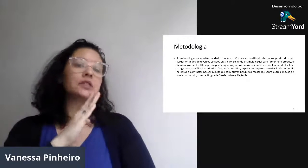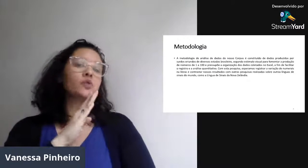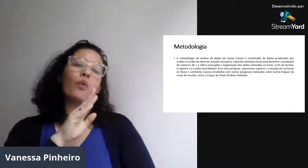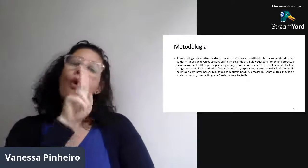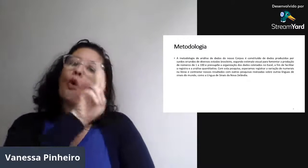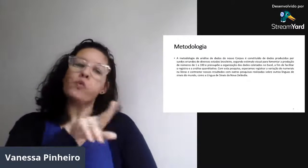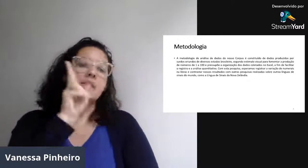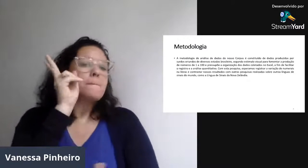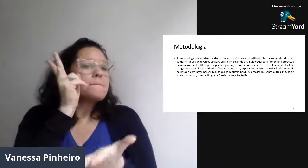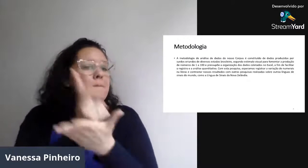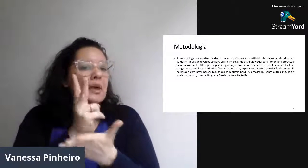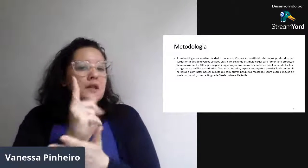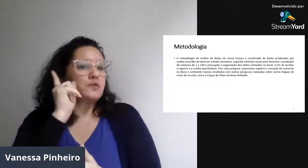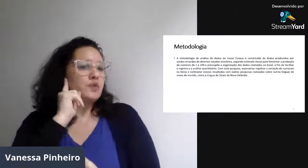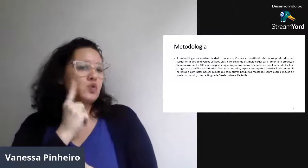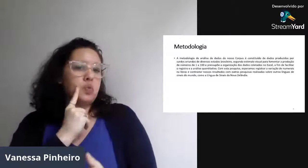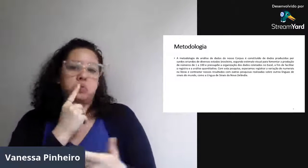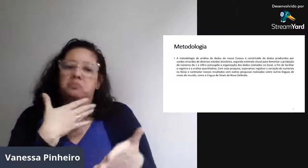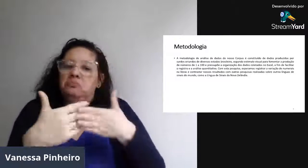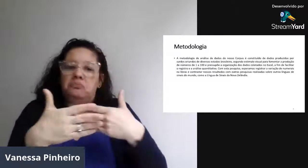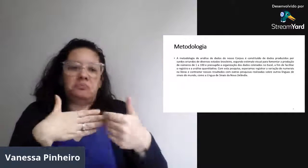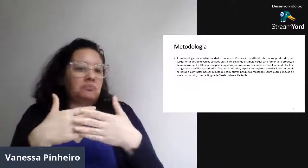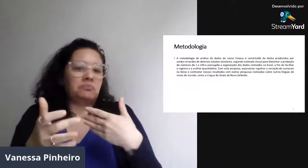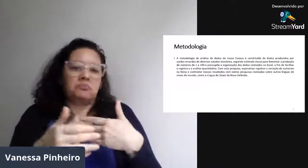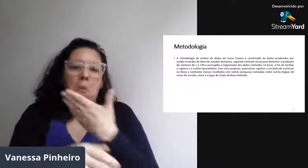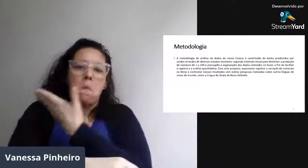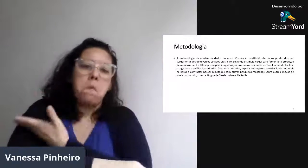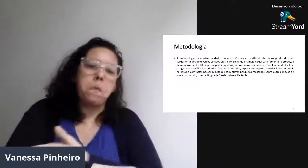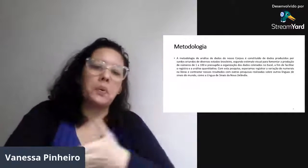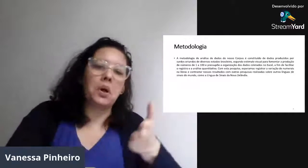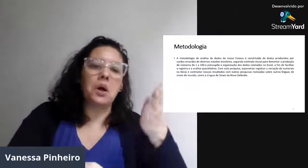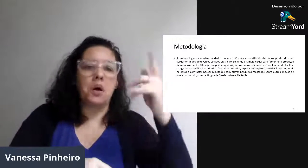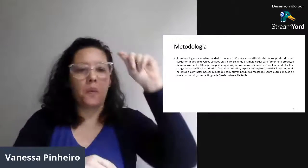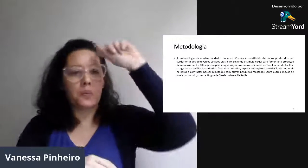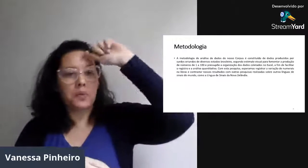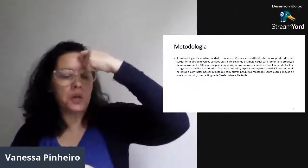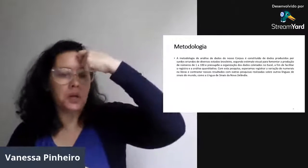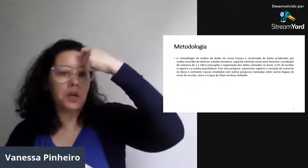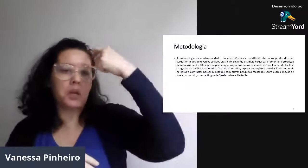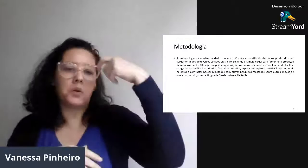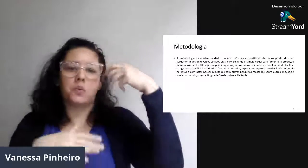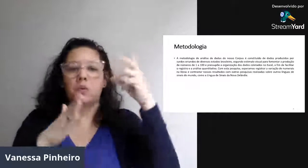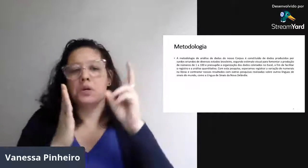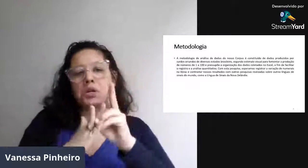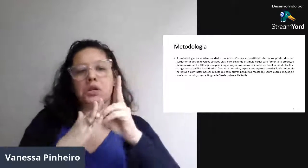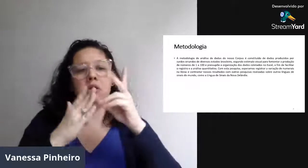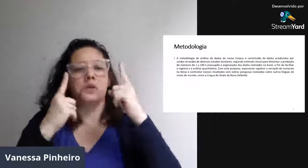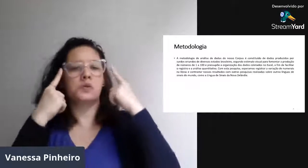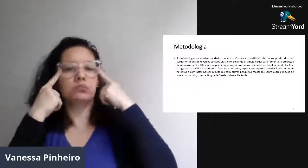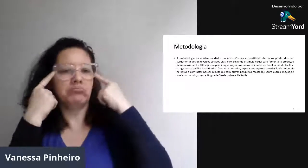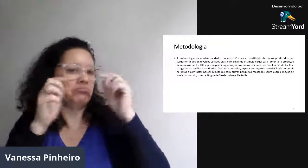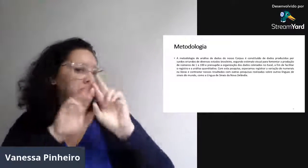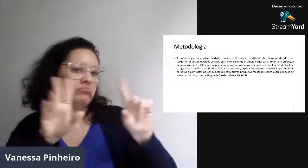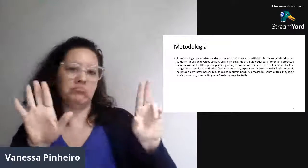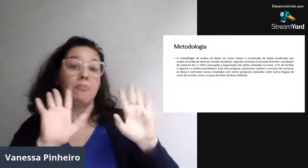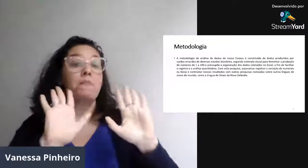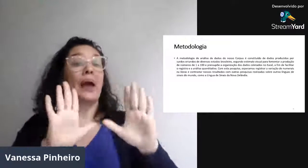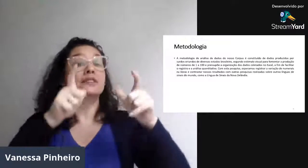Então, eu quero ver aqui no Brasil se usa, os surdos usam também, independente de ser branco, preto, índio,